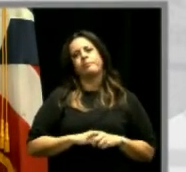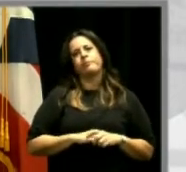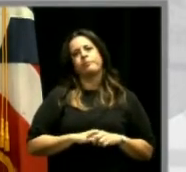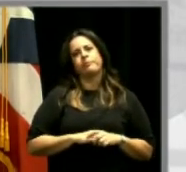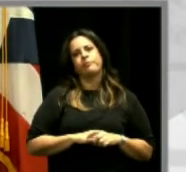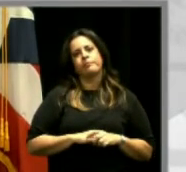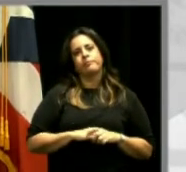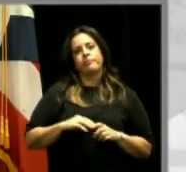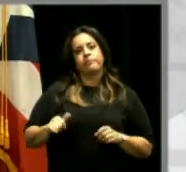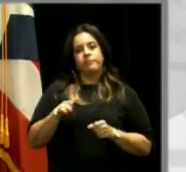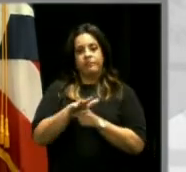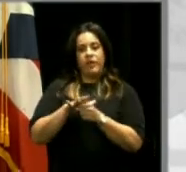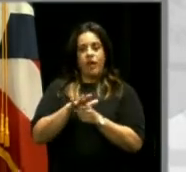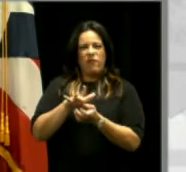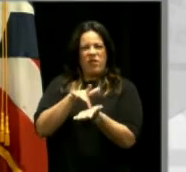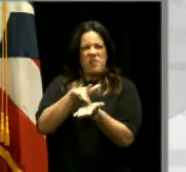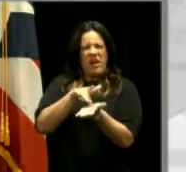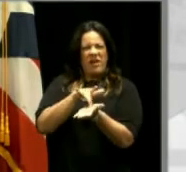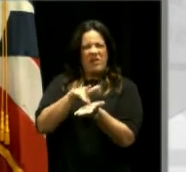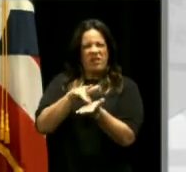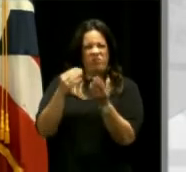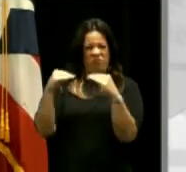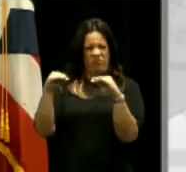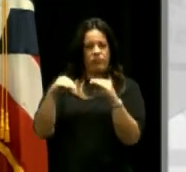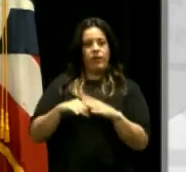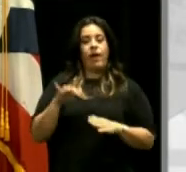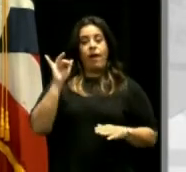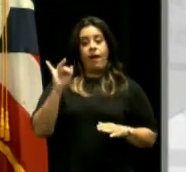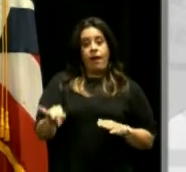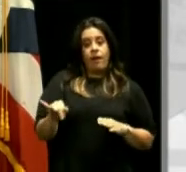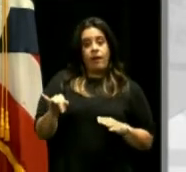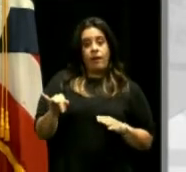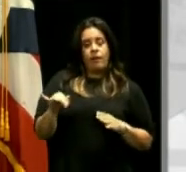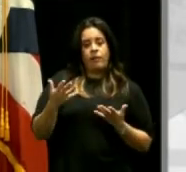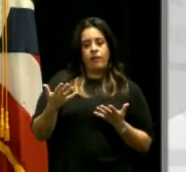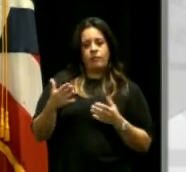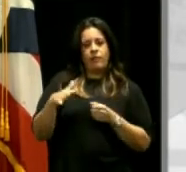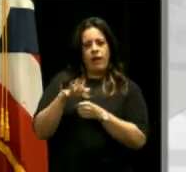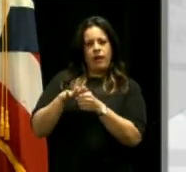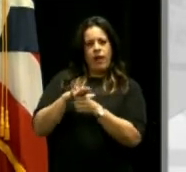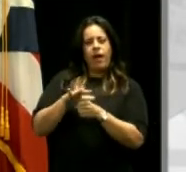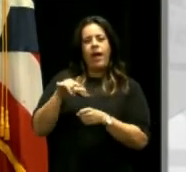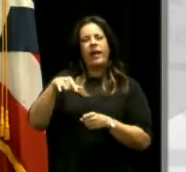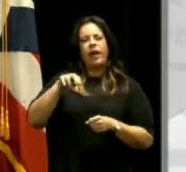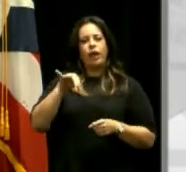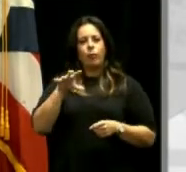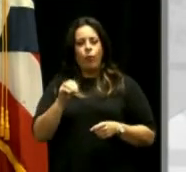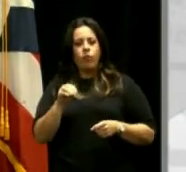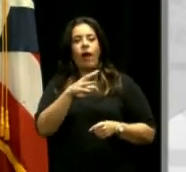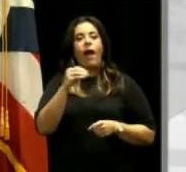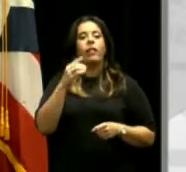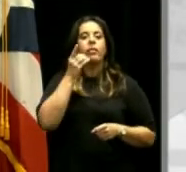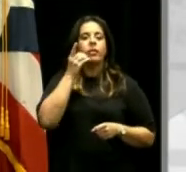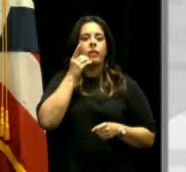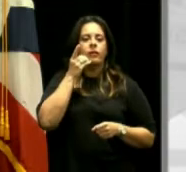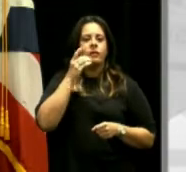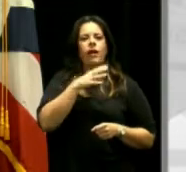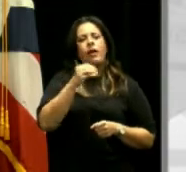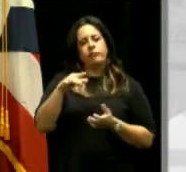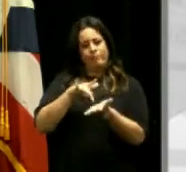Este es el área de farmacia, donde va a estar el área de infusión, quimioterapia y dental y farmacia.